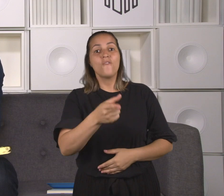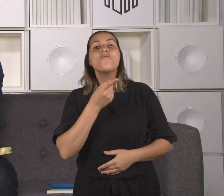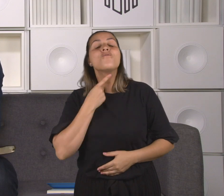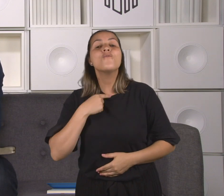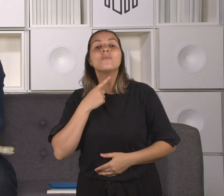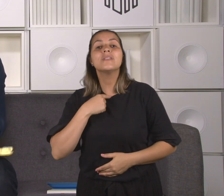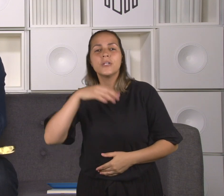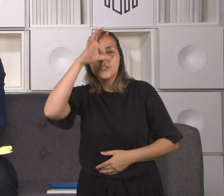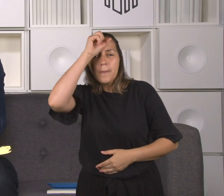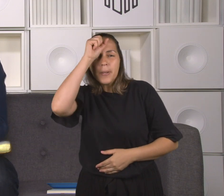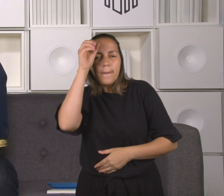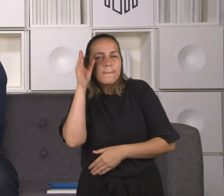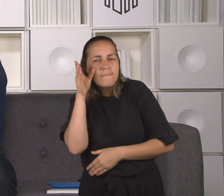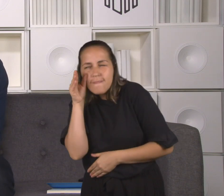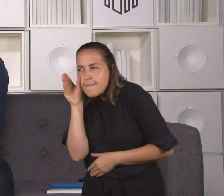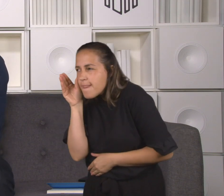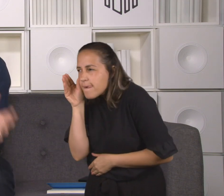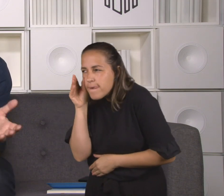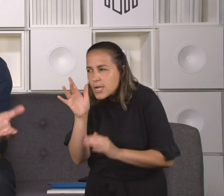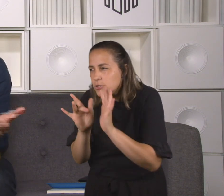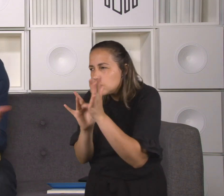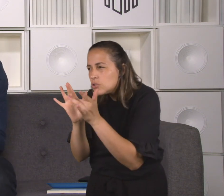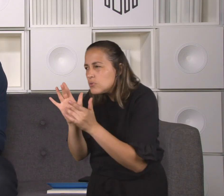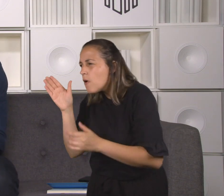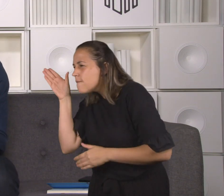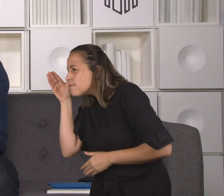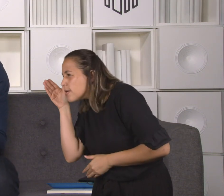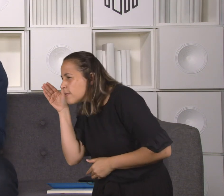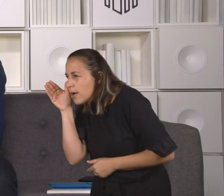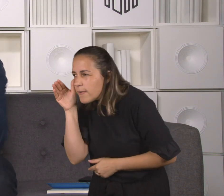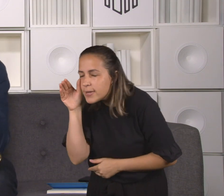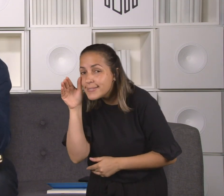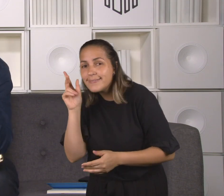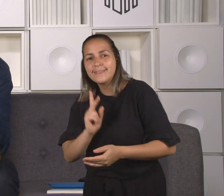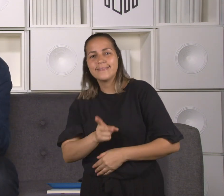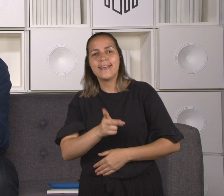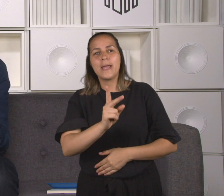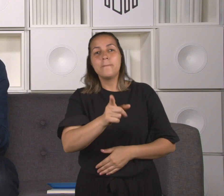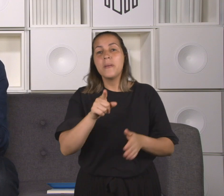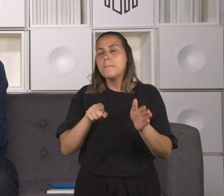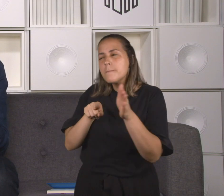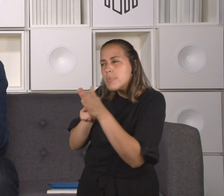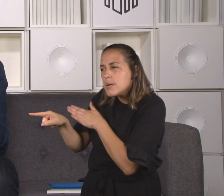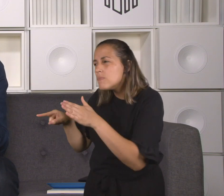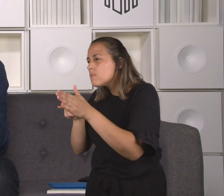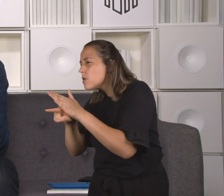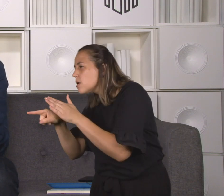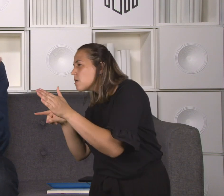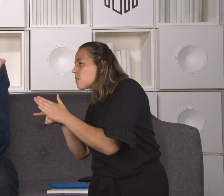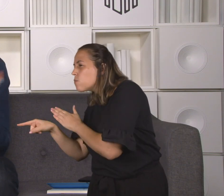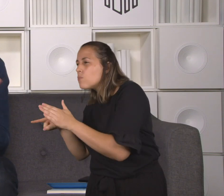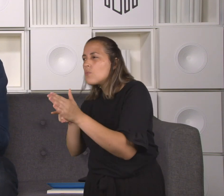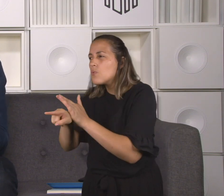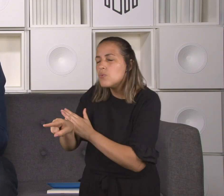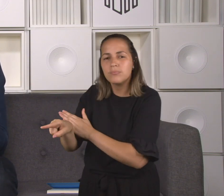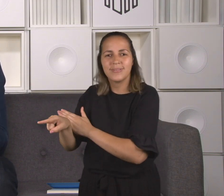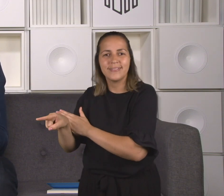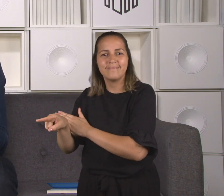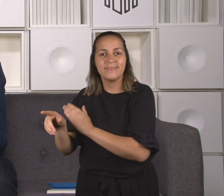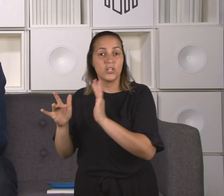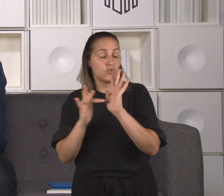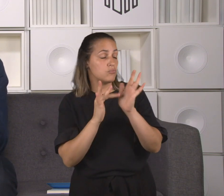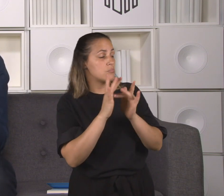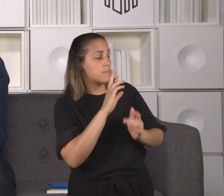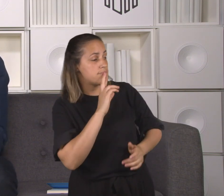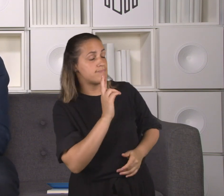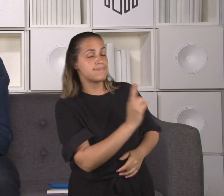observar Jesus. E quando os fariseus e os doutores da lei começam a fazer perguntas para Jesus, as perguntas capciosas que